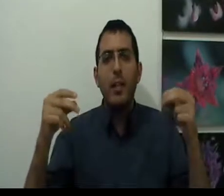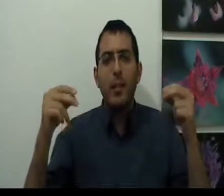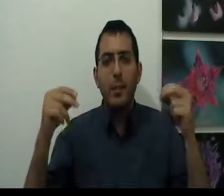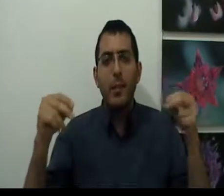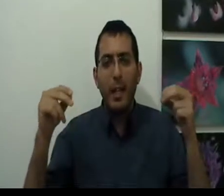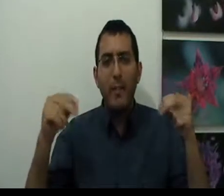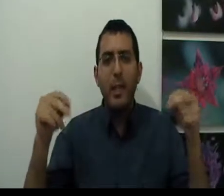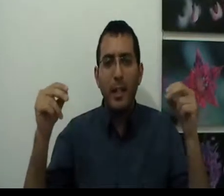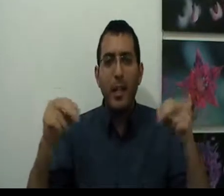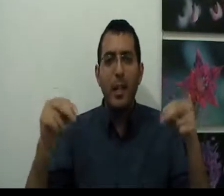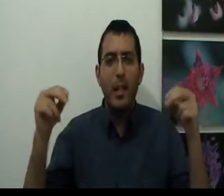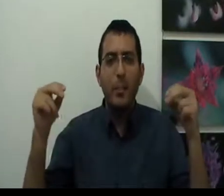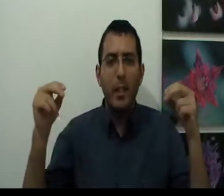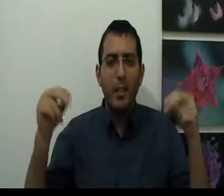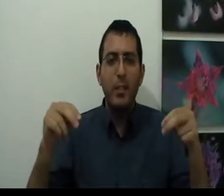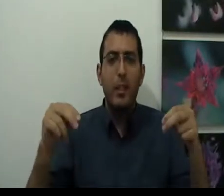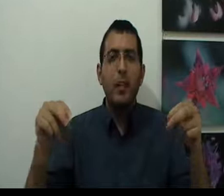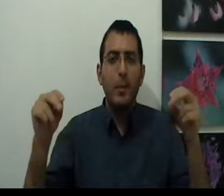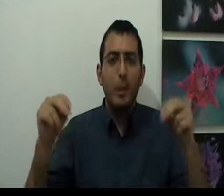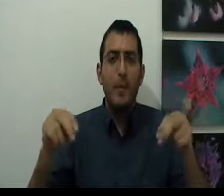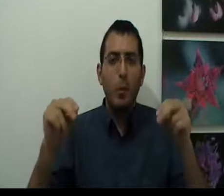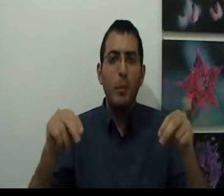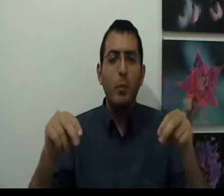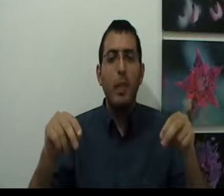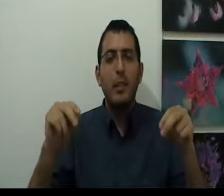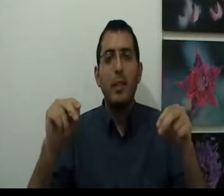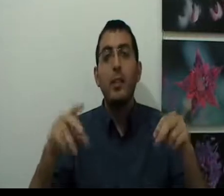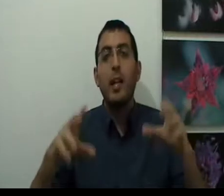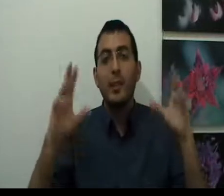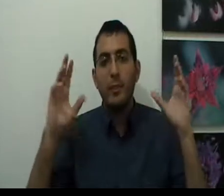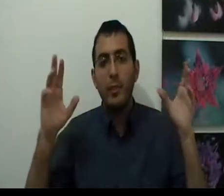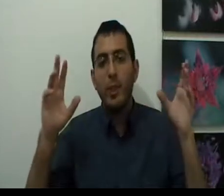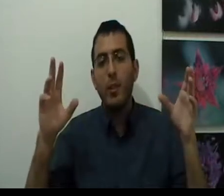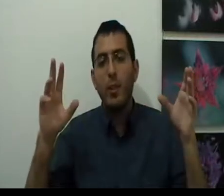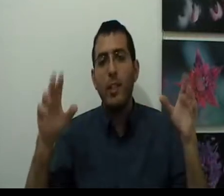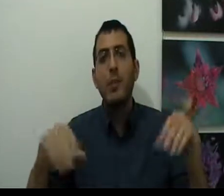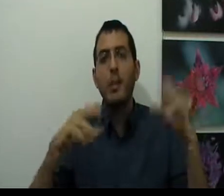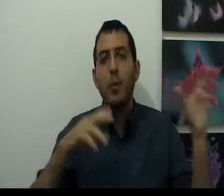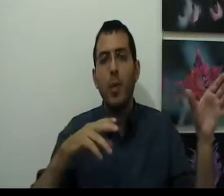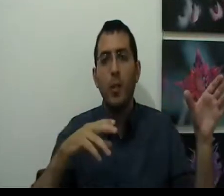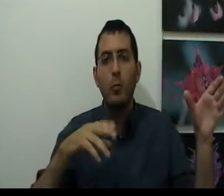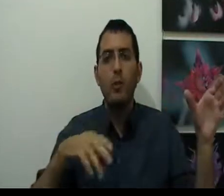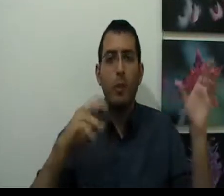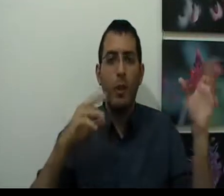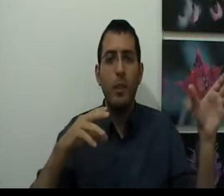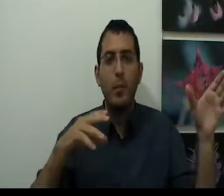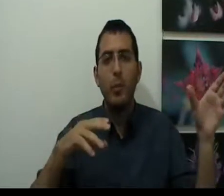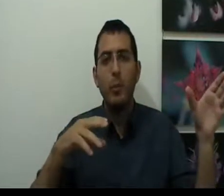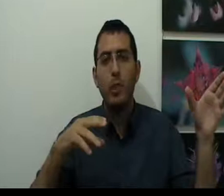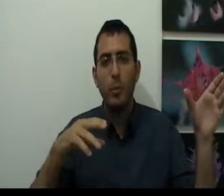להתגבר גם על הנאה מיידית שמשלמים לו במזומן. כי כשהכסף מספיק גדול, אז בן אדם מוכן לחכות בשבילו גם לקבל אותו בצ'קים